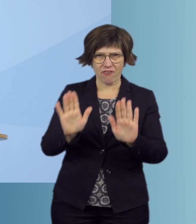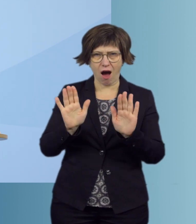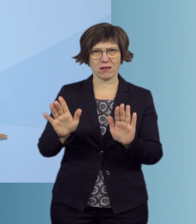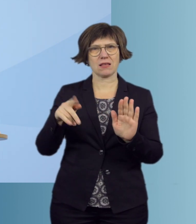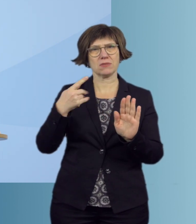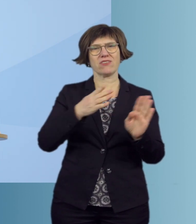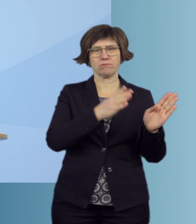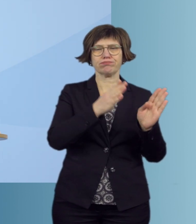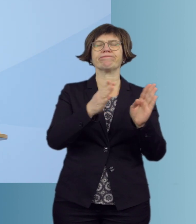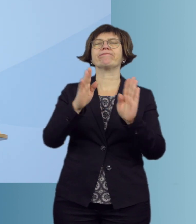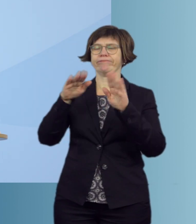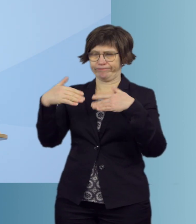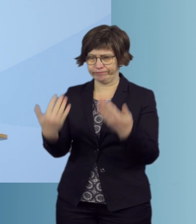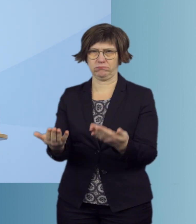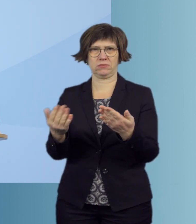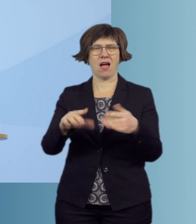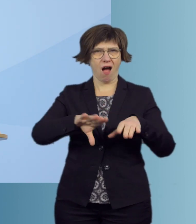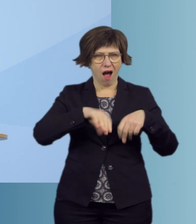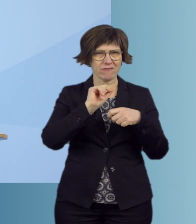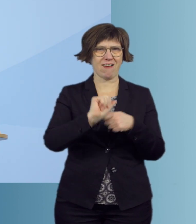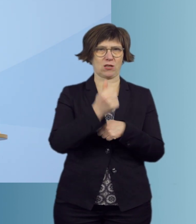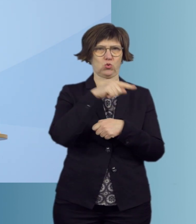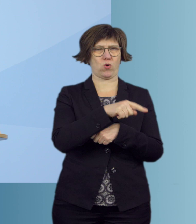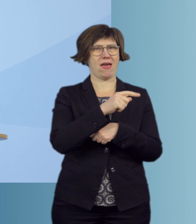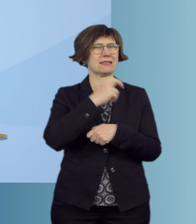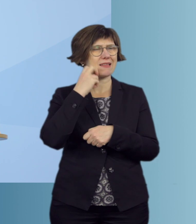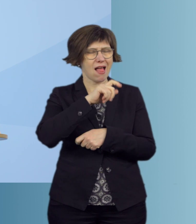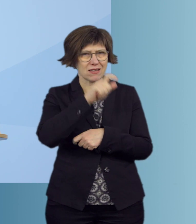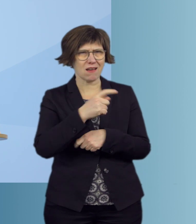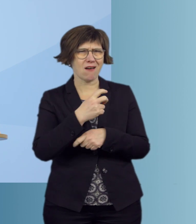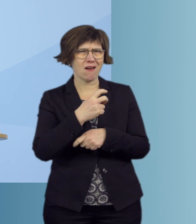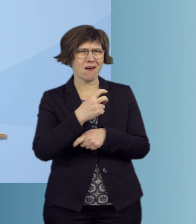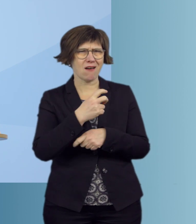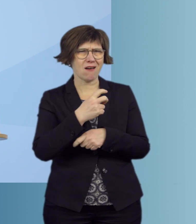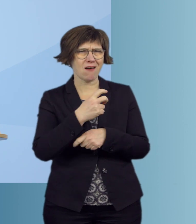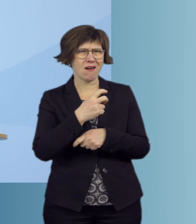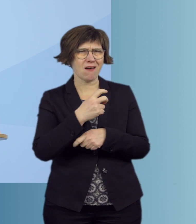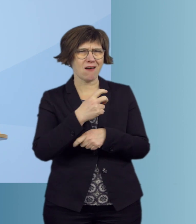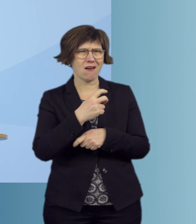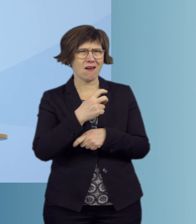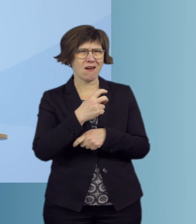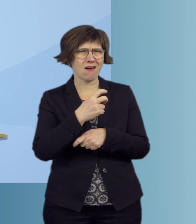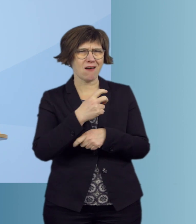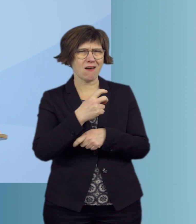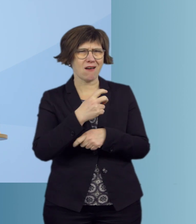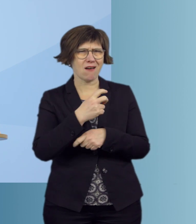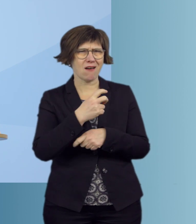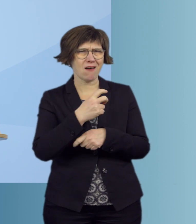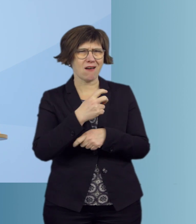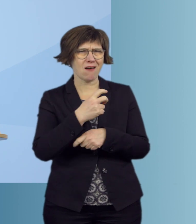bis auch Sie an der Reihe sind. Wir beginnen zuerst mit den Älteren, den Hochbetagten, denjenigen, die sie pflegen und betreuen, um genau diese